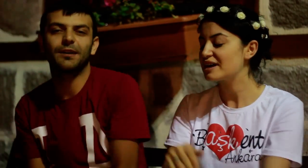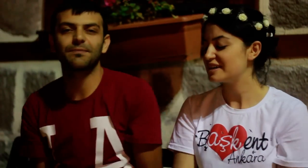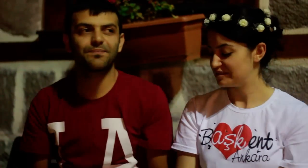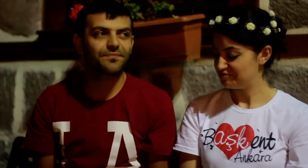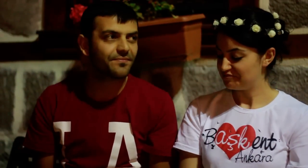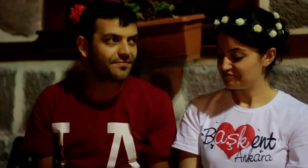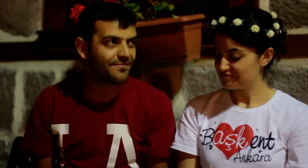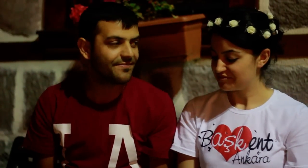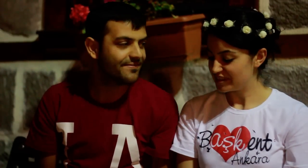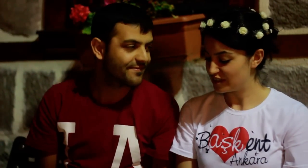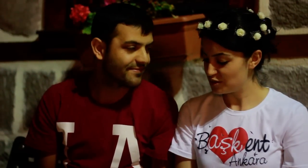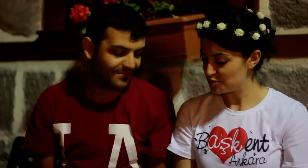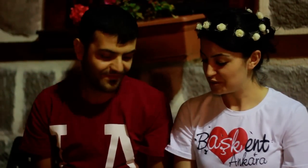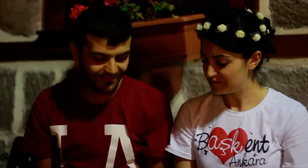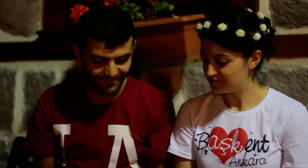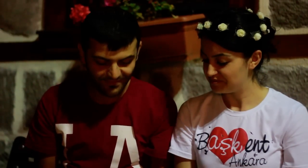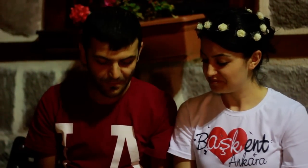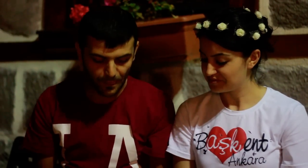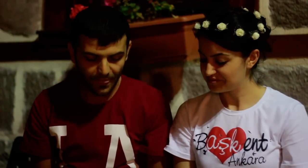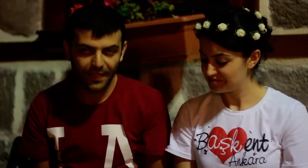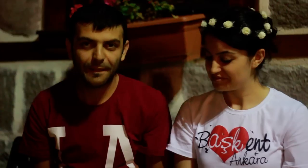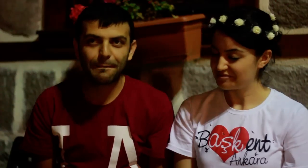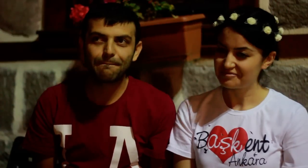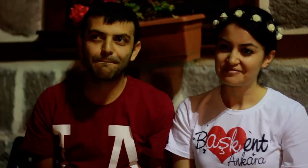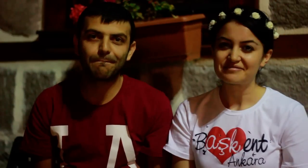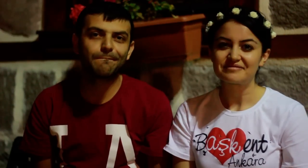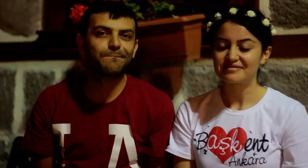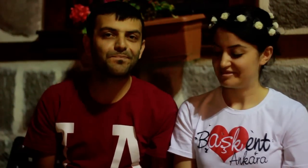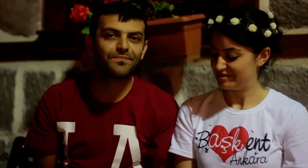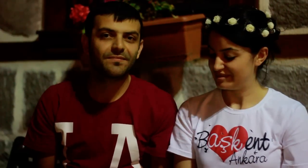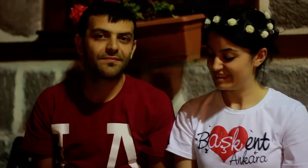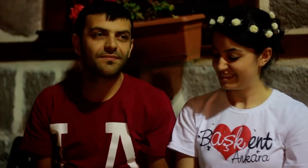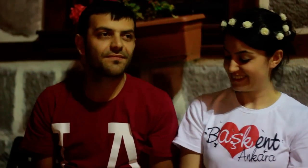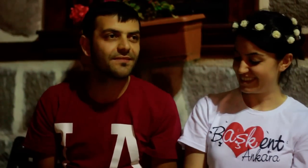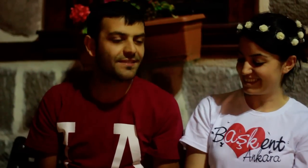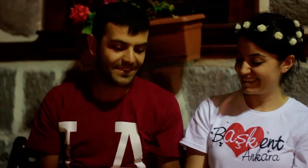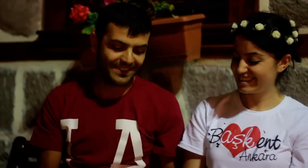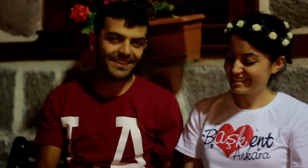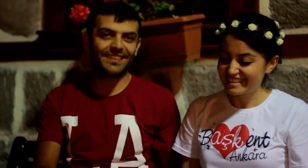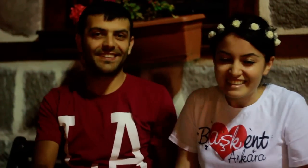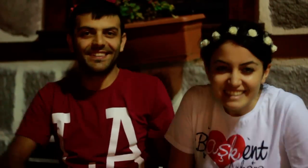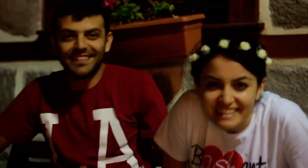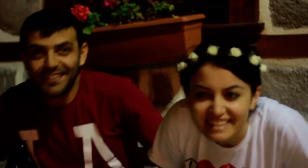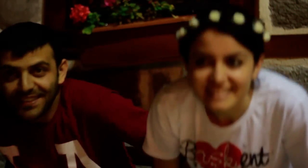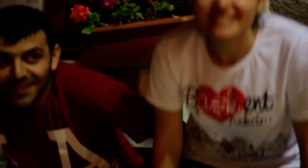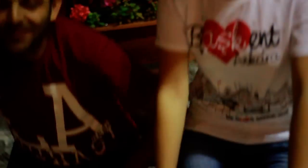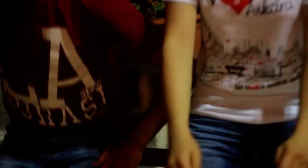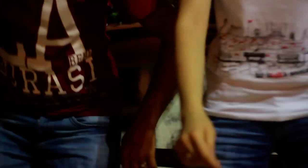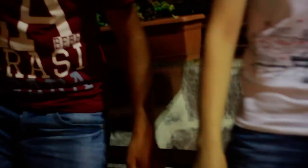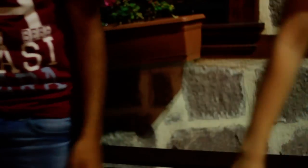sevene gönül